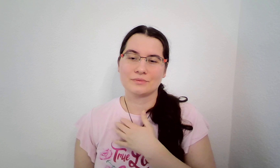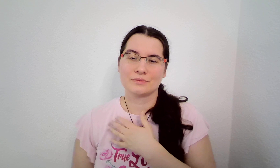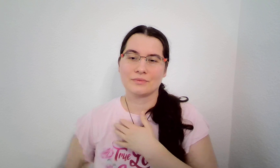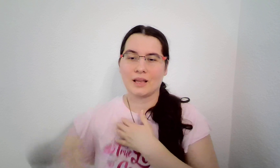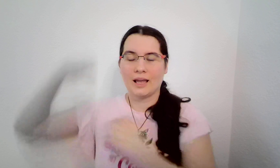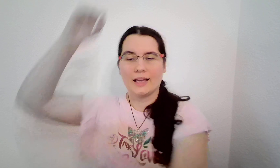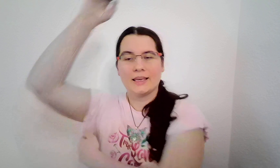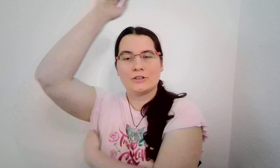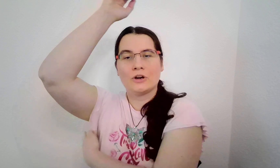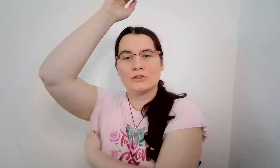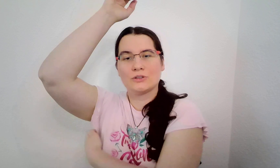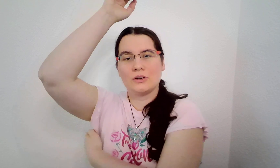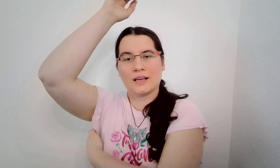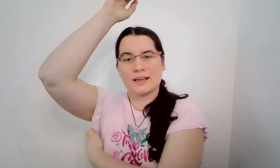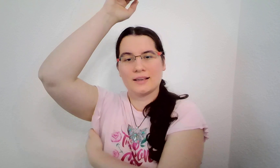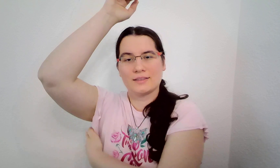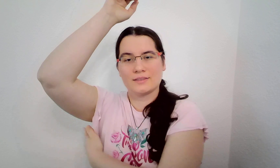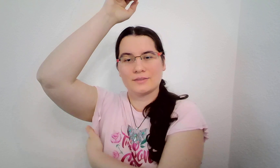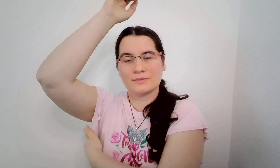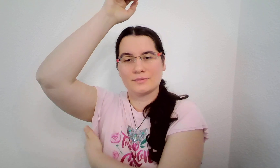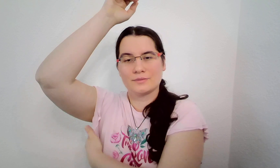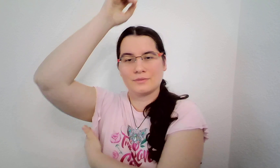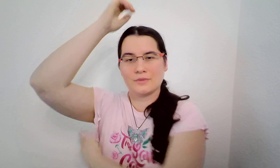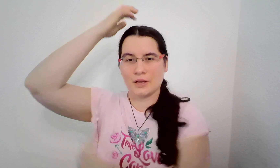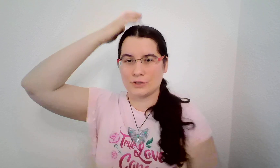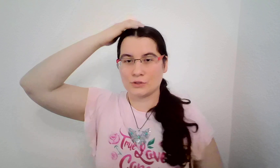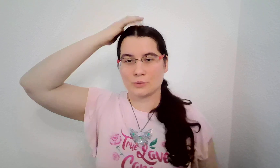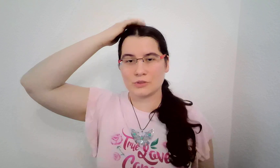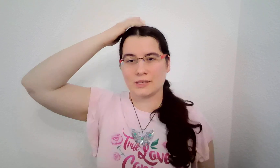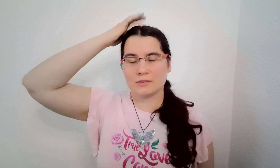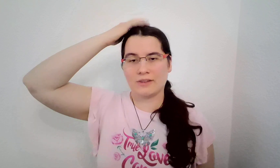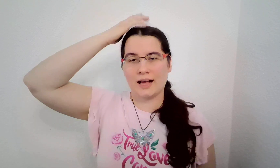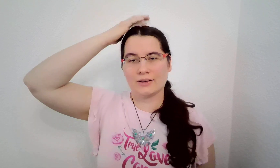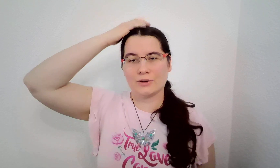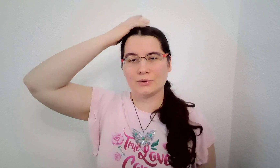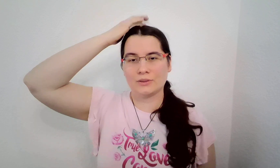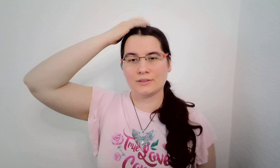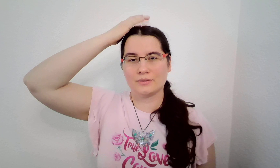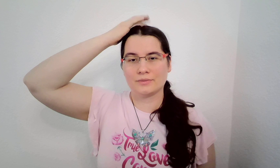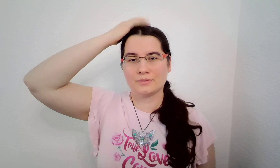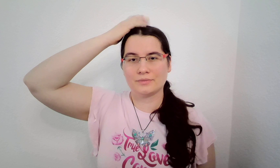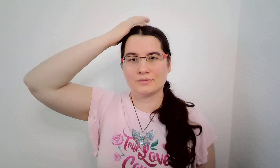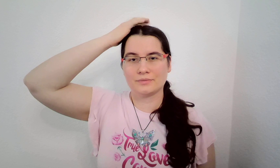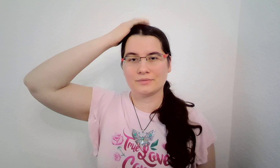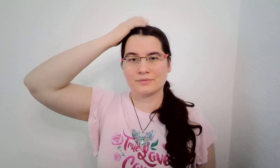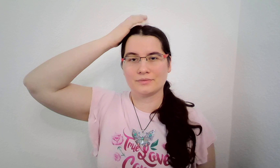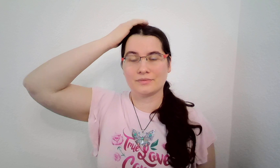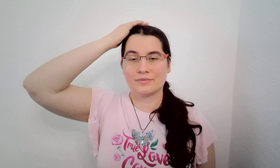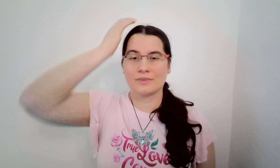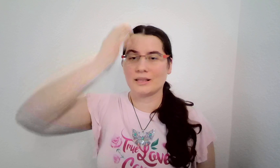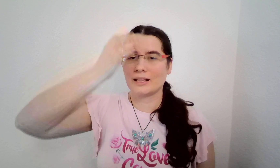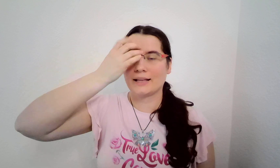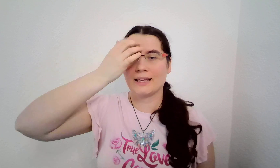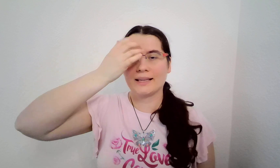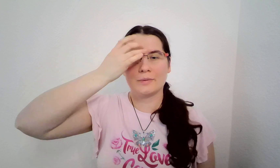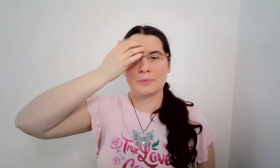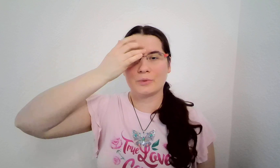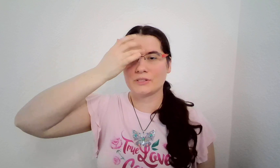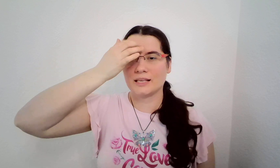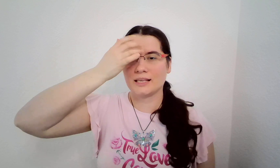je toho tolik, co musím zvládnout. a někdy mi prostě